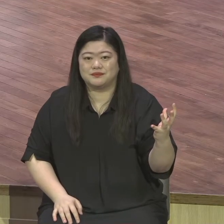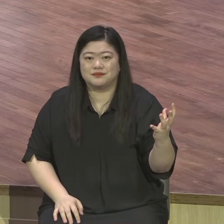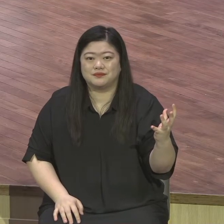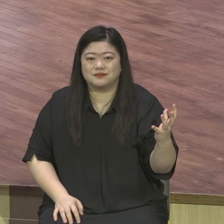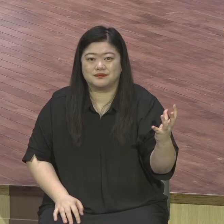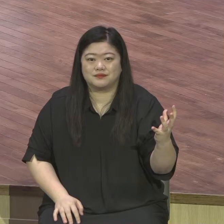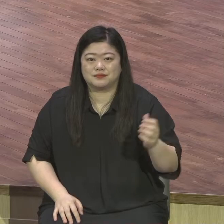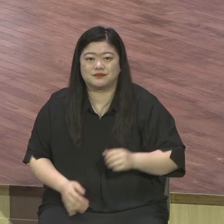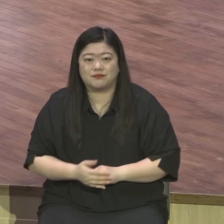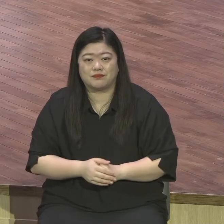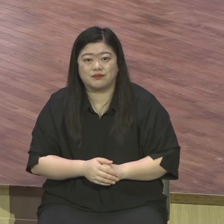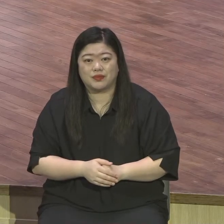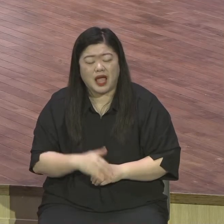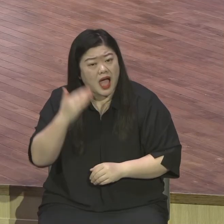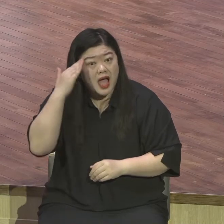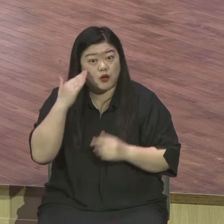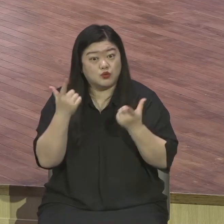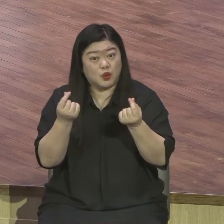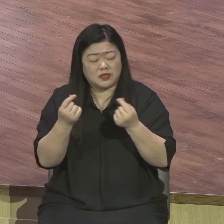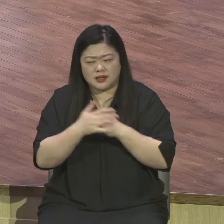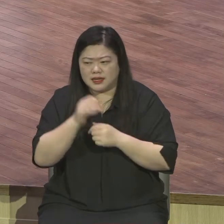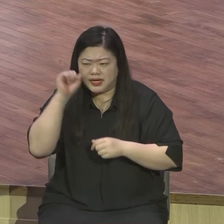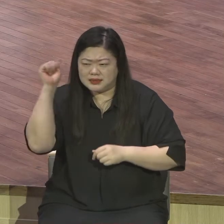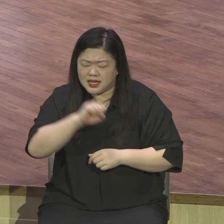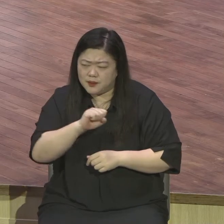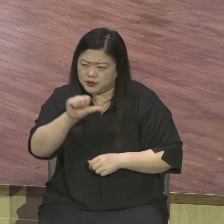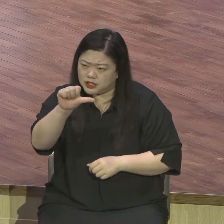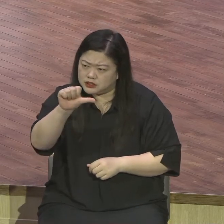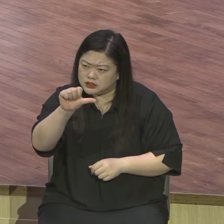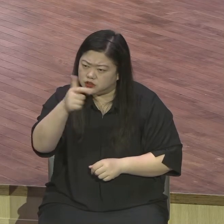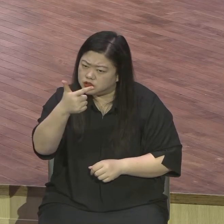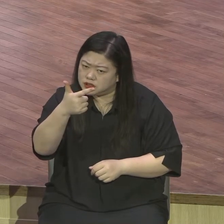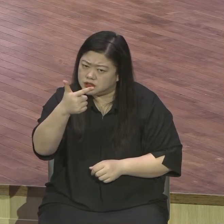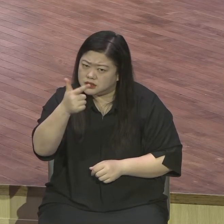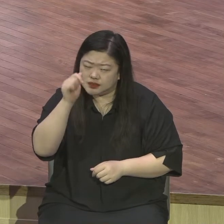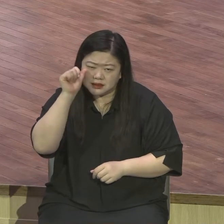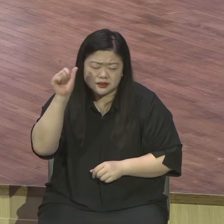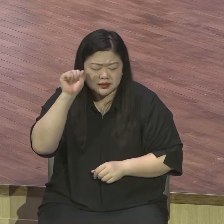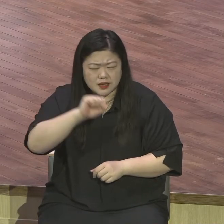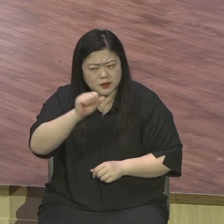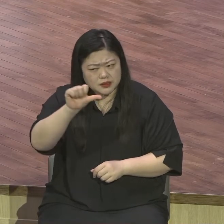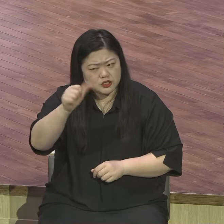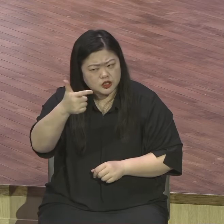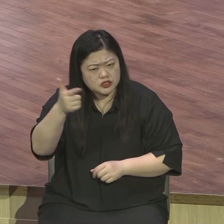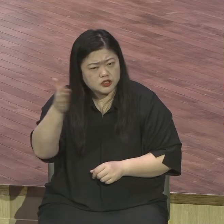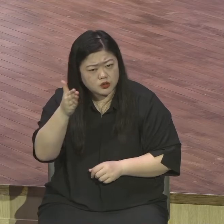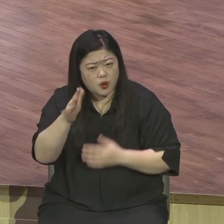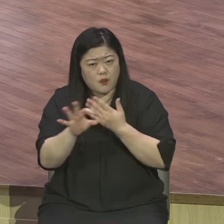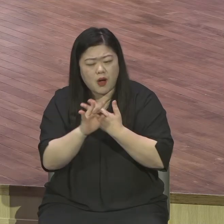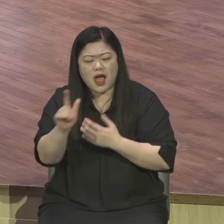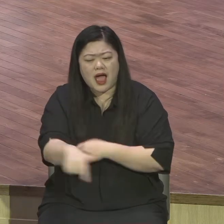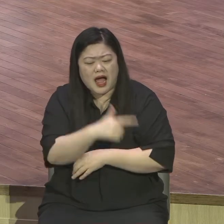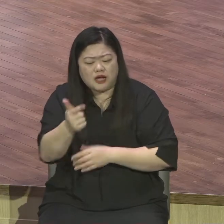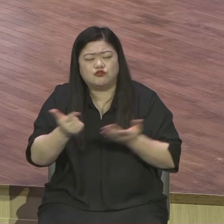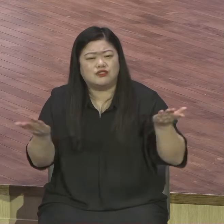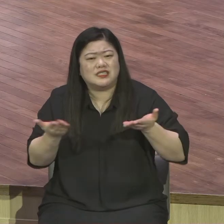우리나라에도 그런 곳 많아요. 아침에 일찍 나가서 일당 일하려고 나가는 사람 많아요. 그때도